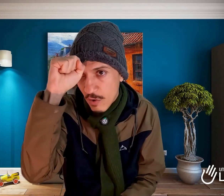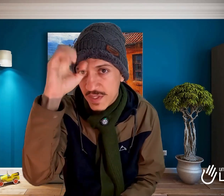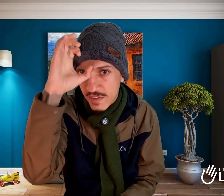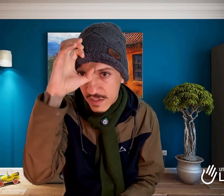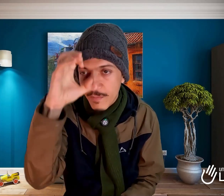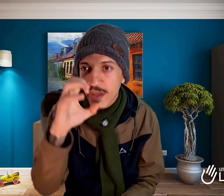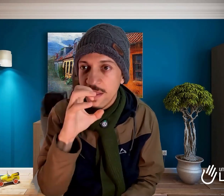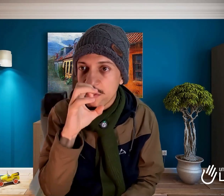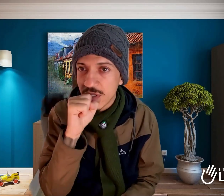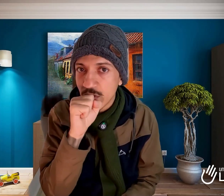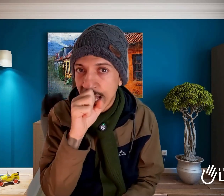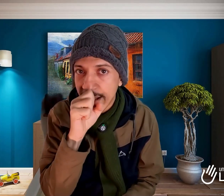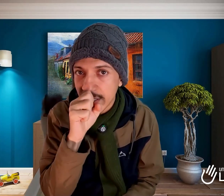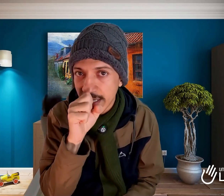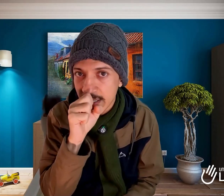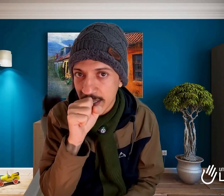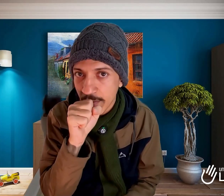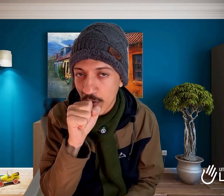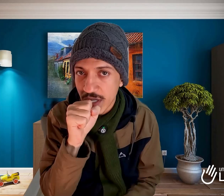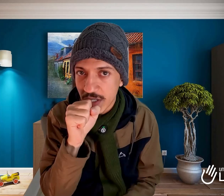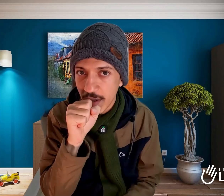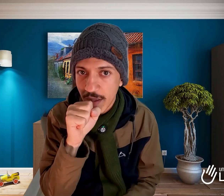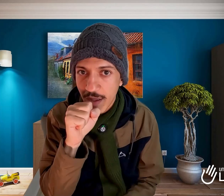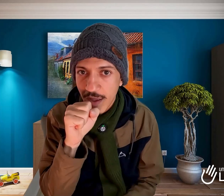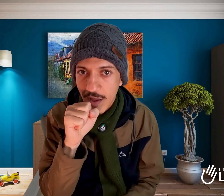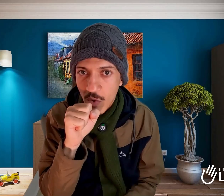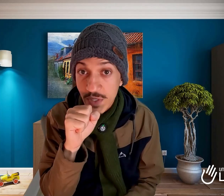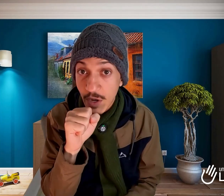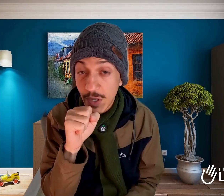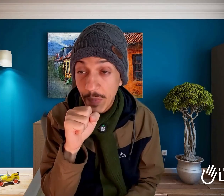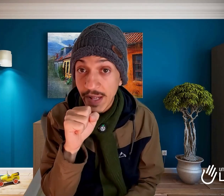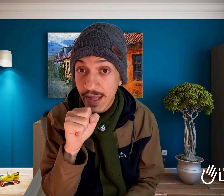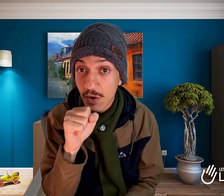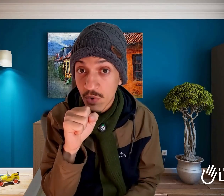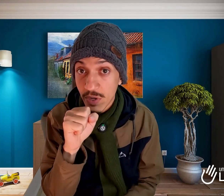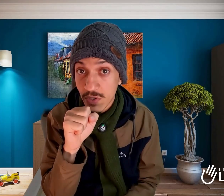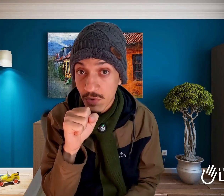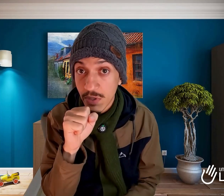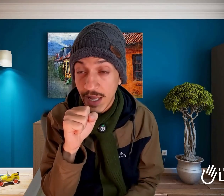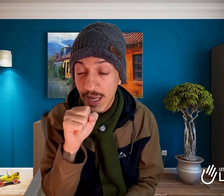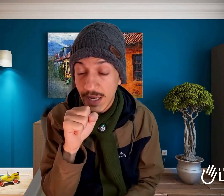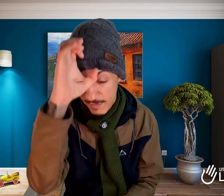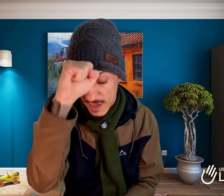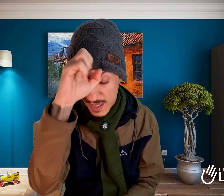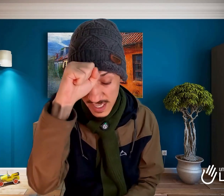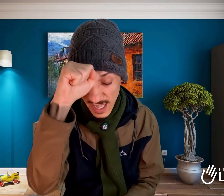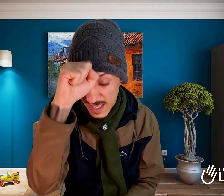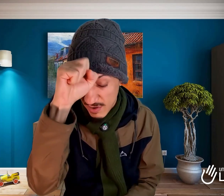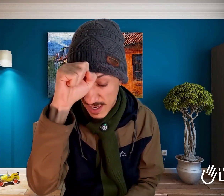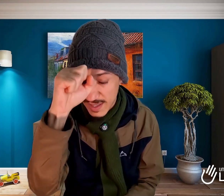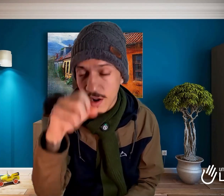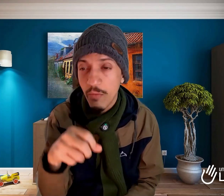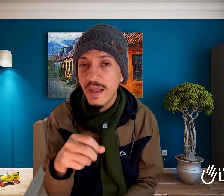o sinal de laranja é assim. Ou seja, o sinal de aprender na cultura surda significa que você está aqui literalmente